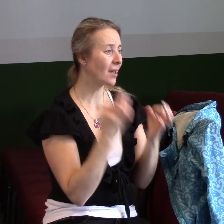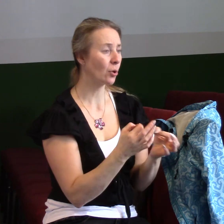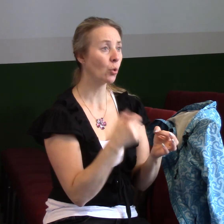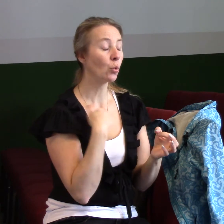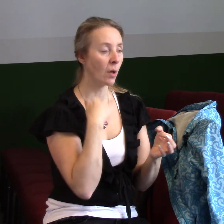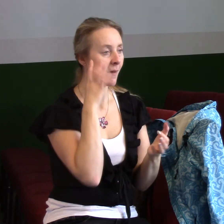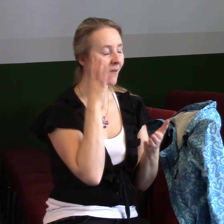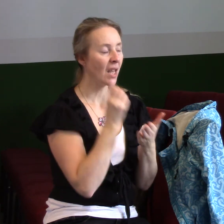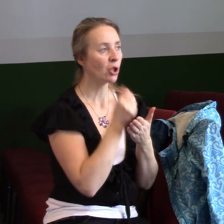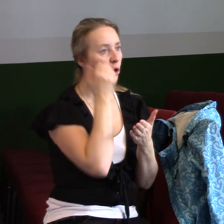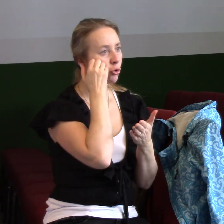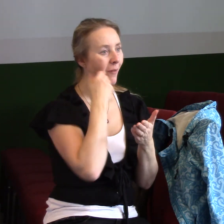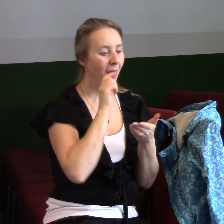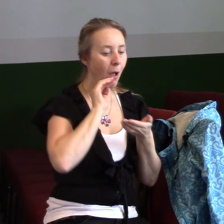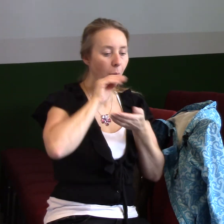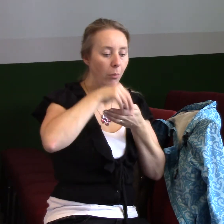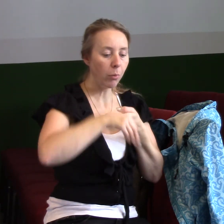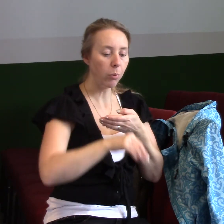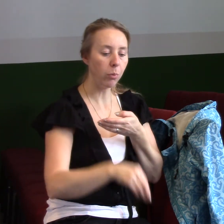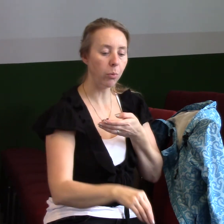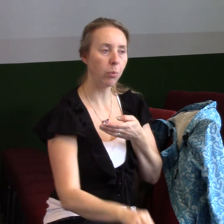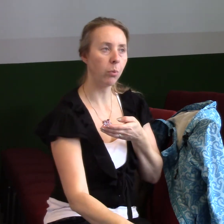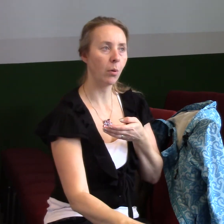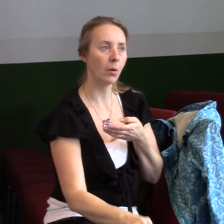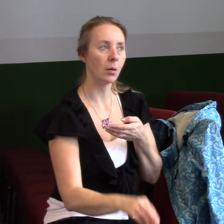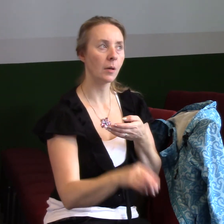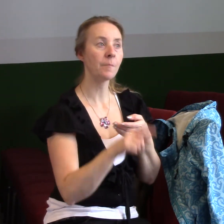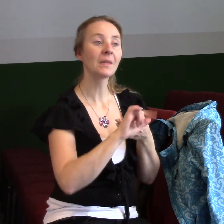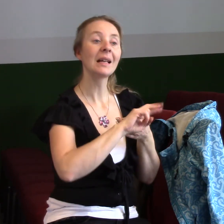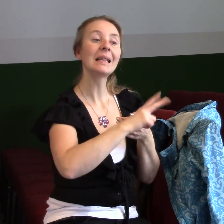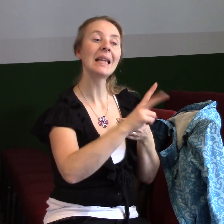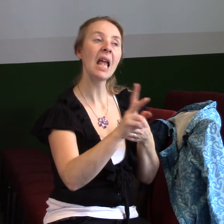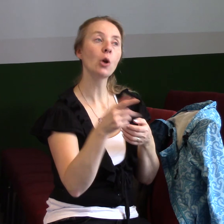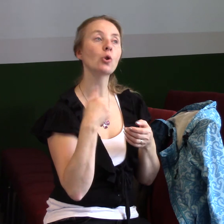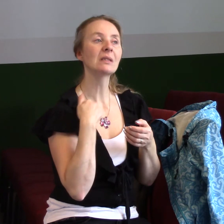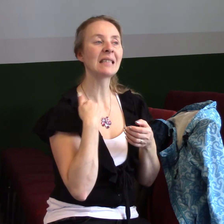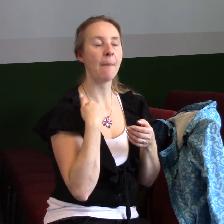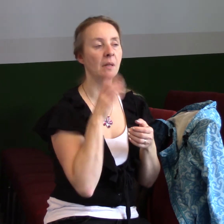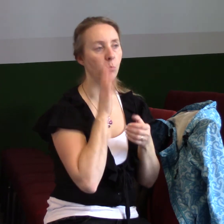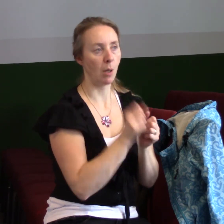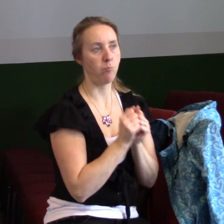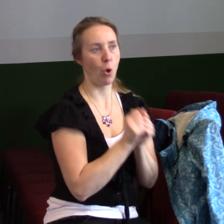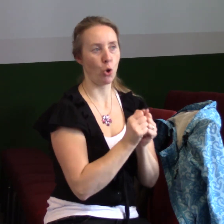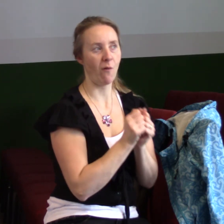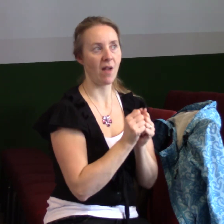se pohybují jenom na těch dvou úrovních toho, že to někdo vybojuje za mě, anebo že to za mě vybojuje církev.